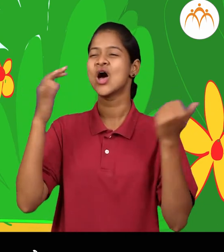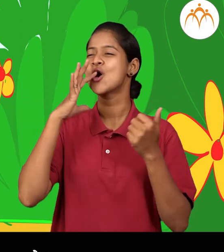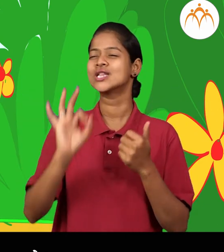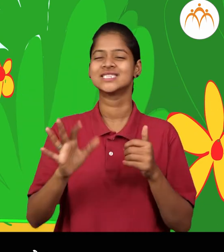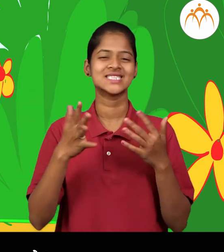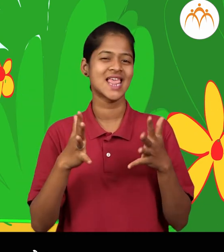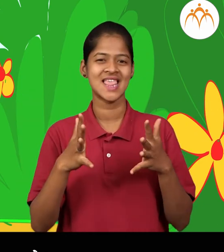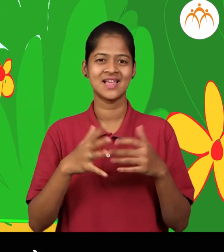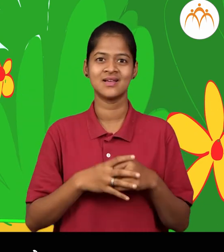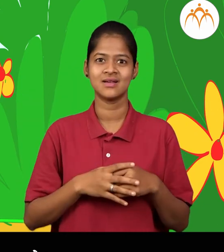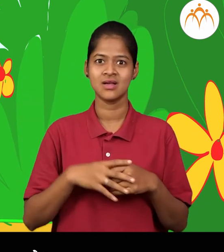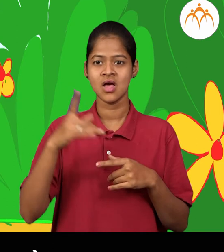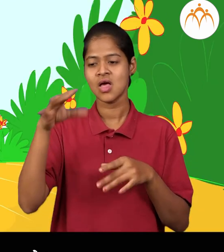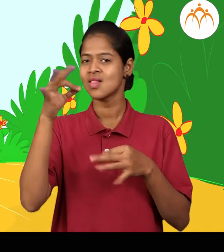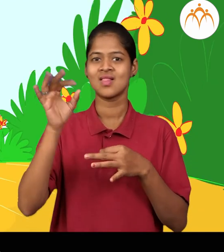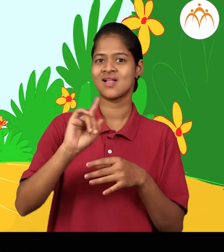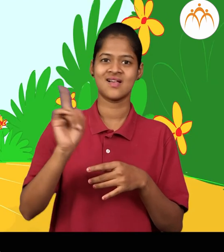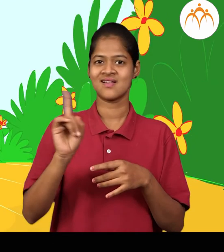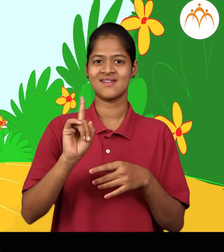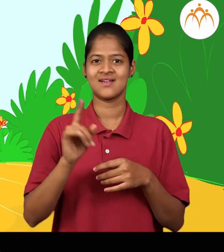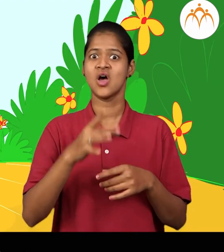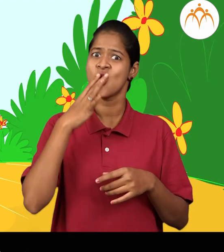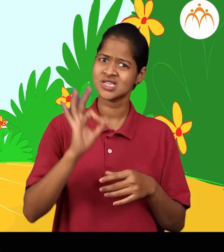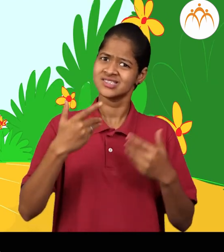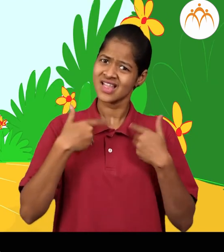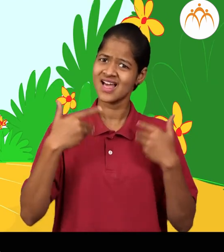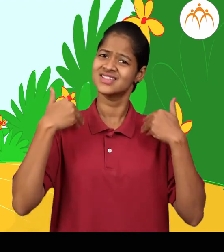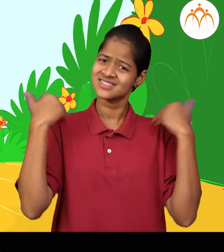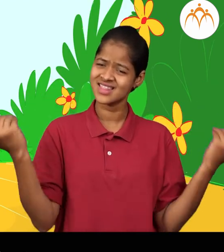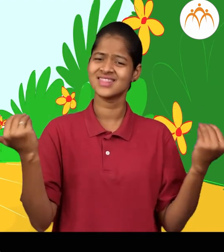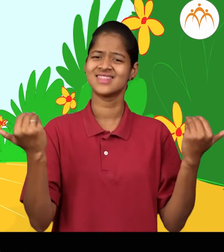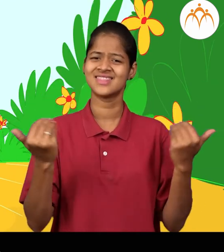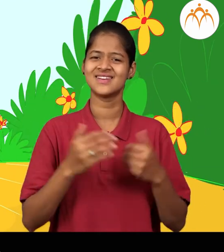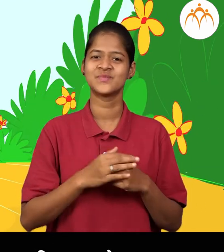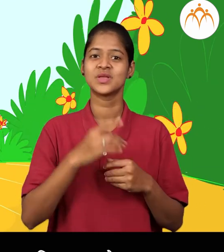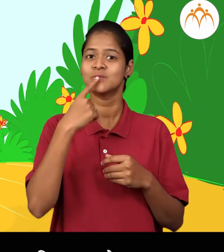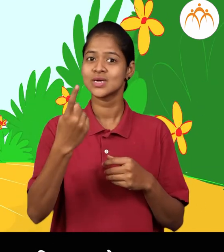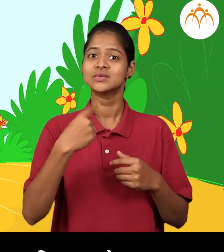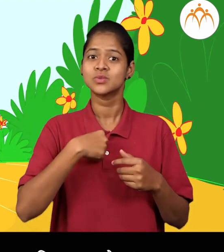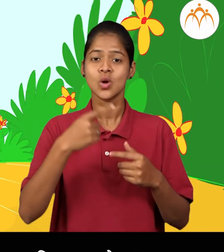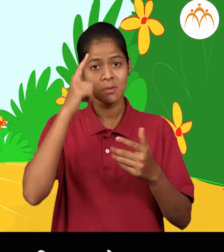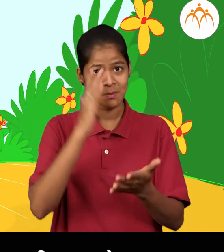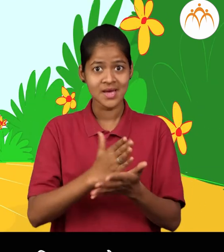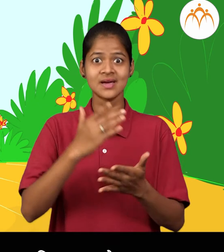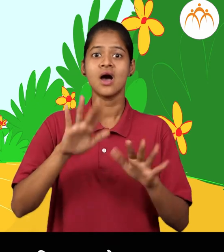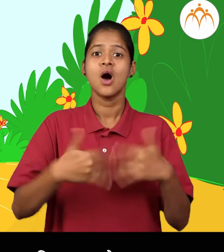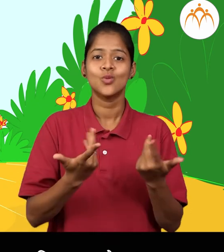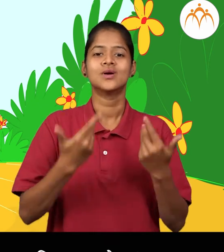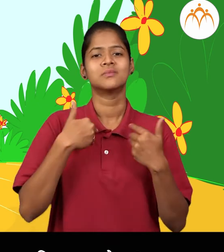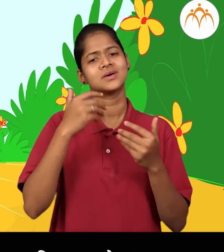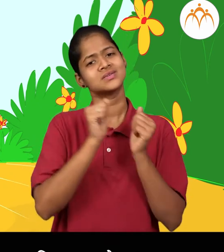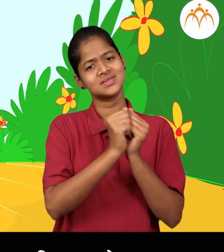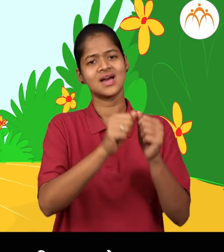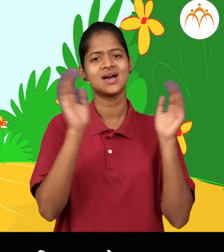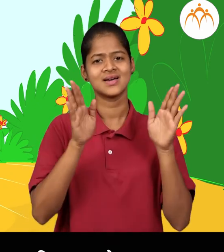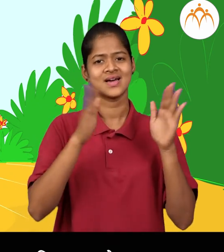वुगाच ना तथक हुख करू आरे खरच बोल तुला कुठे गें उन जाओ बन्जे तुजा